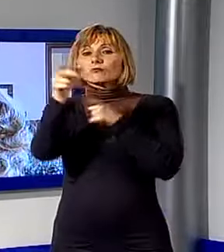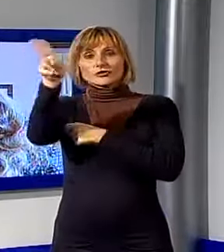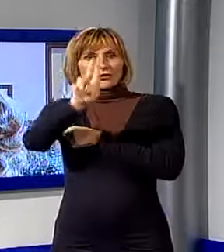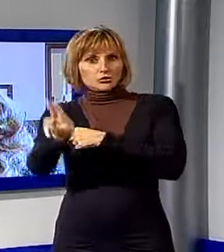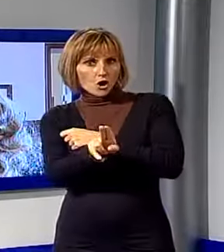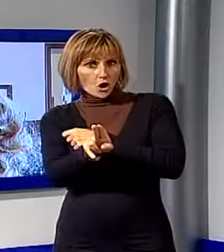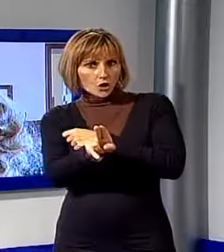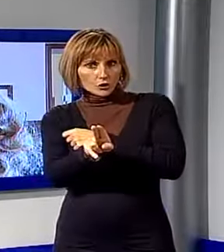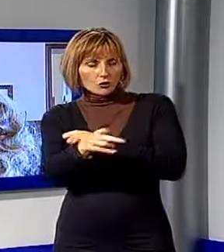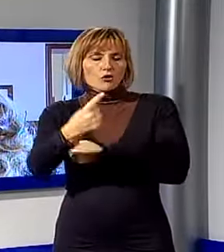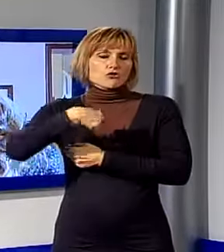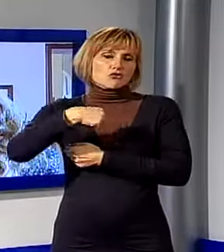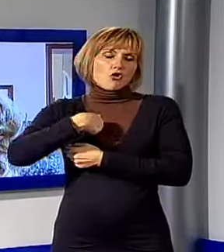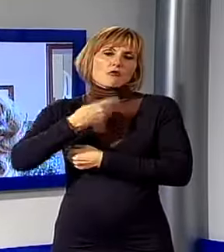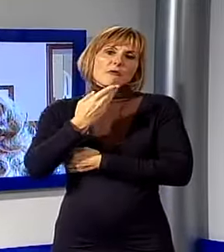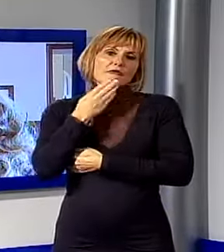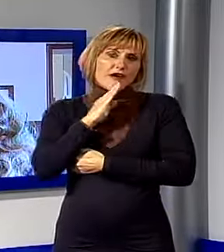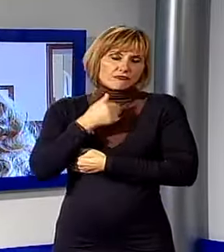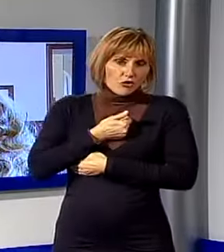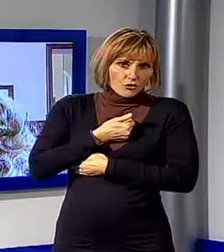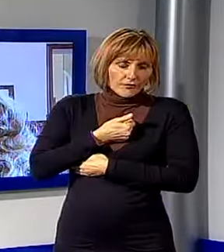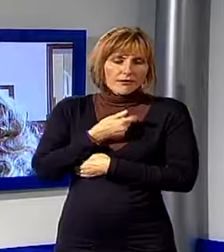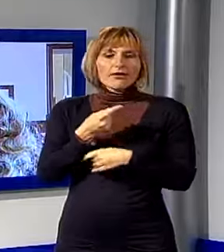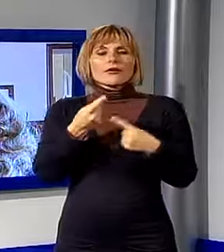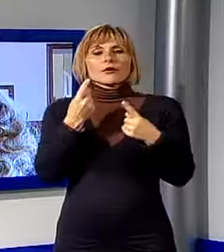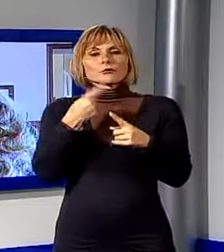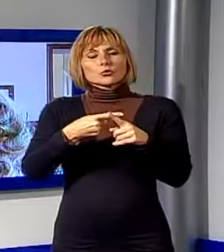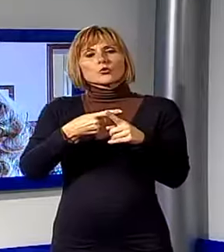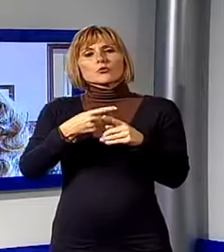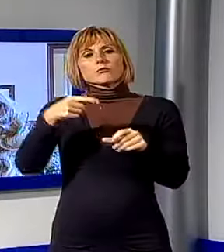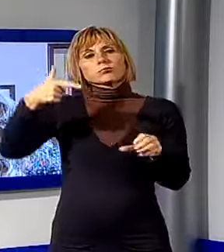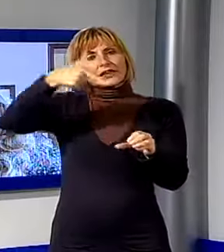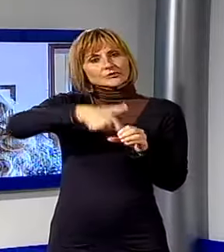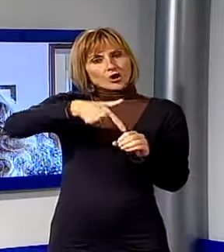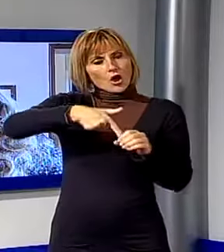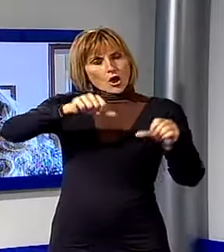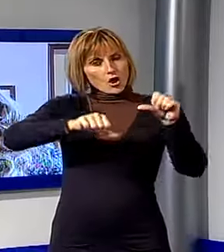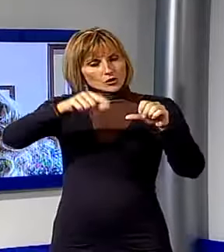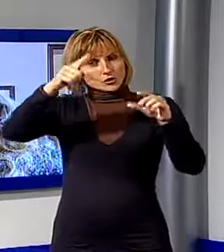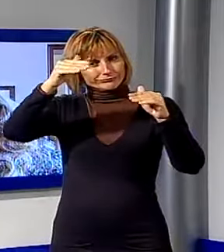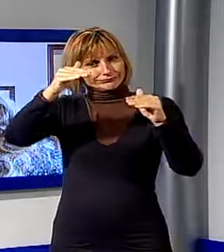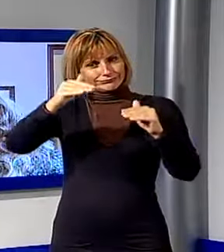è a noi favorevole e anche il basso livello del petrolio sicuramente potrebbero